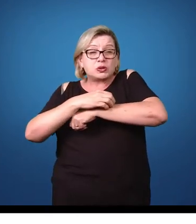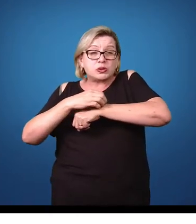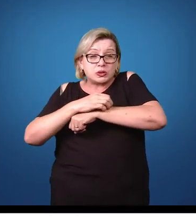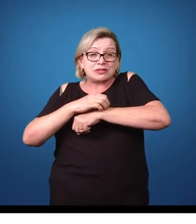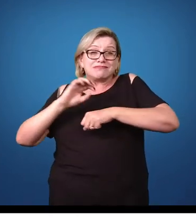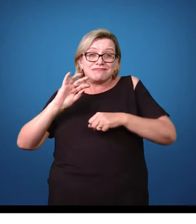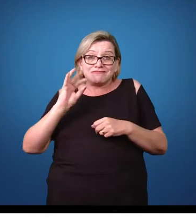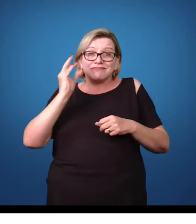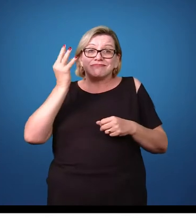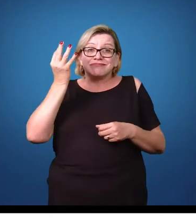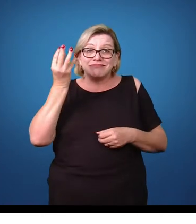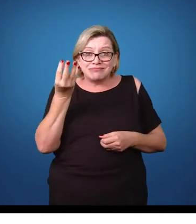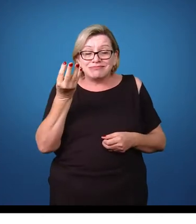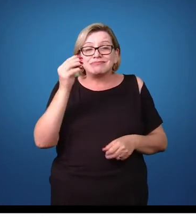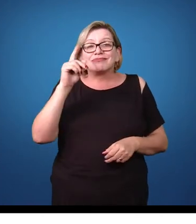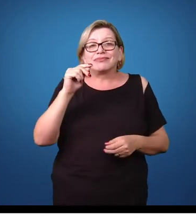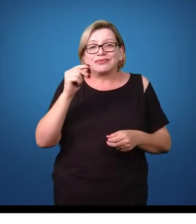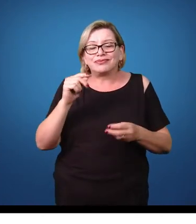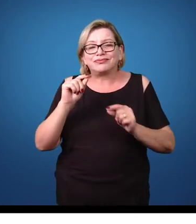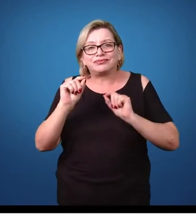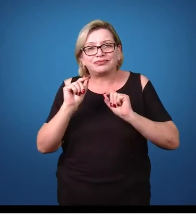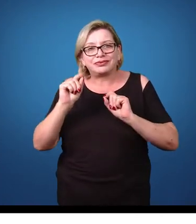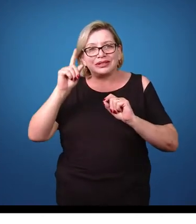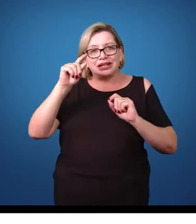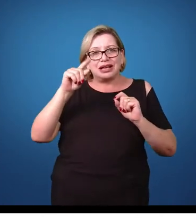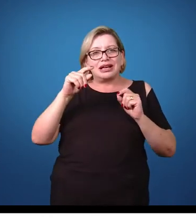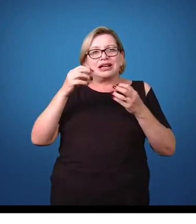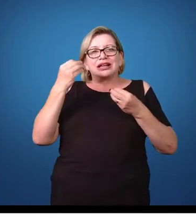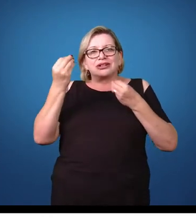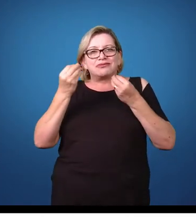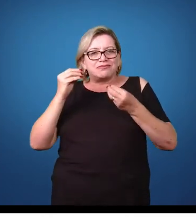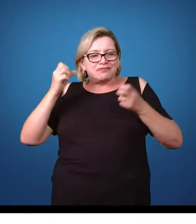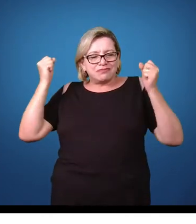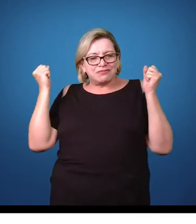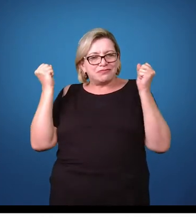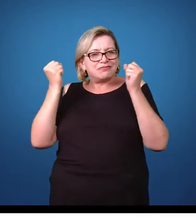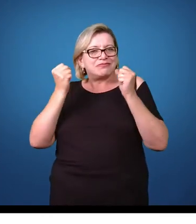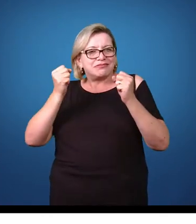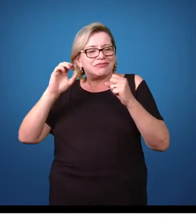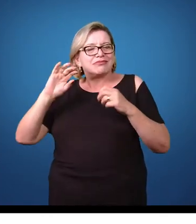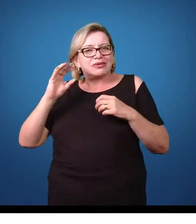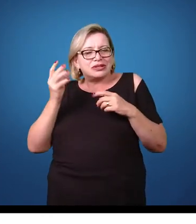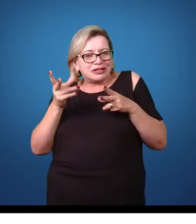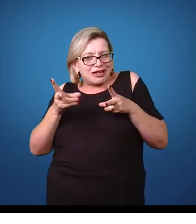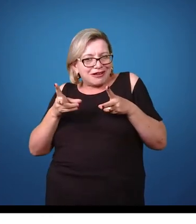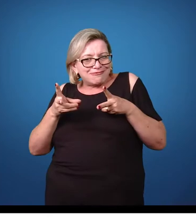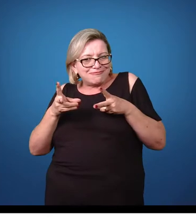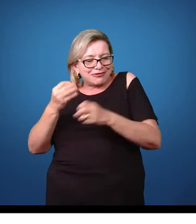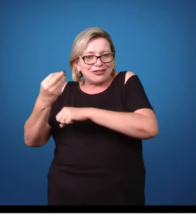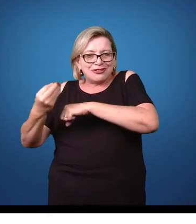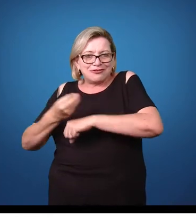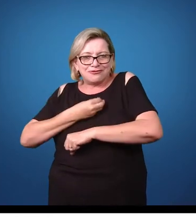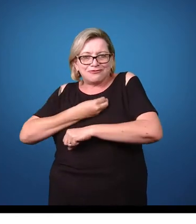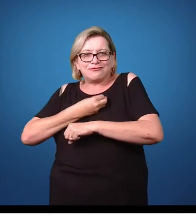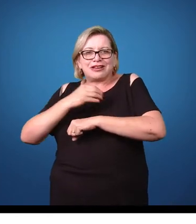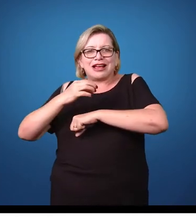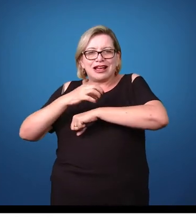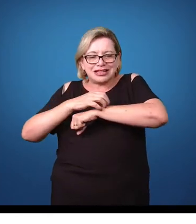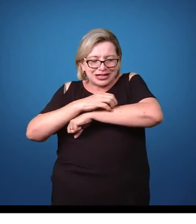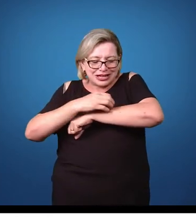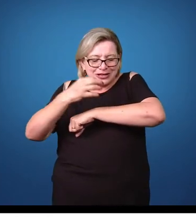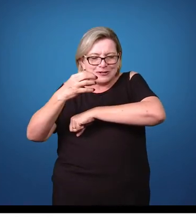coceira, uma irritação. São algumas das consequências da presença desse parasita